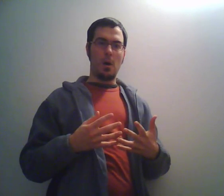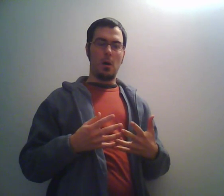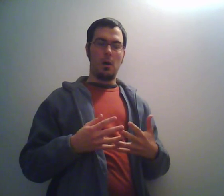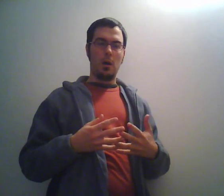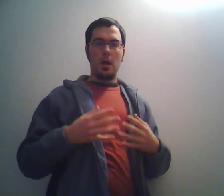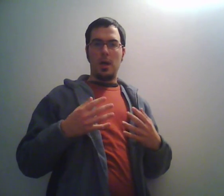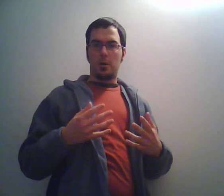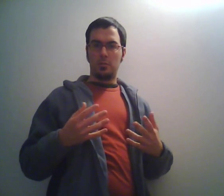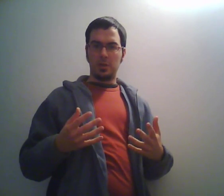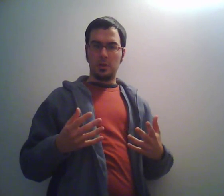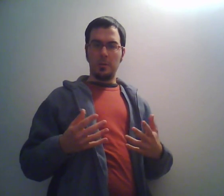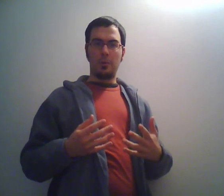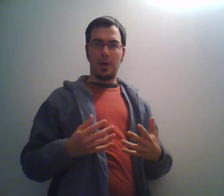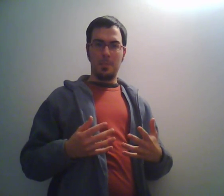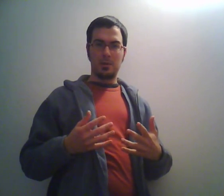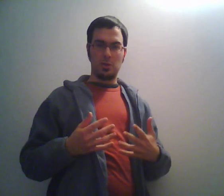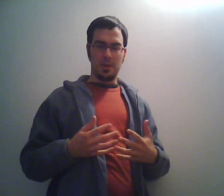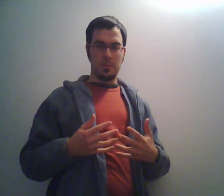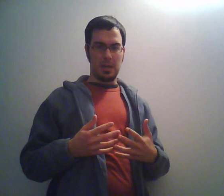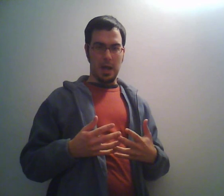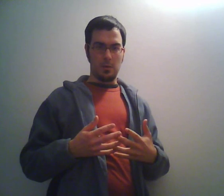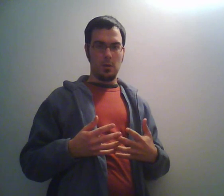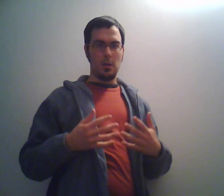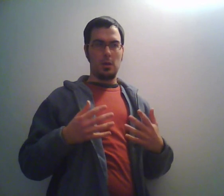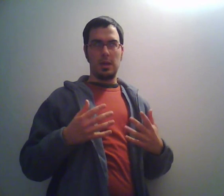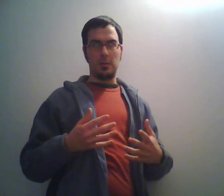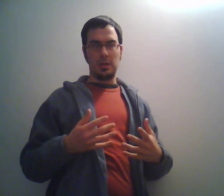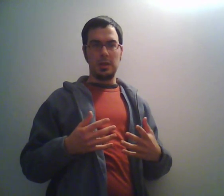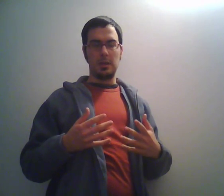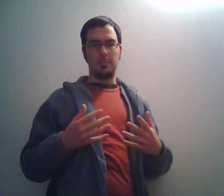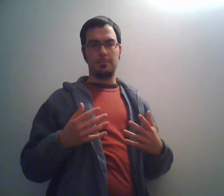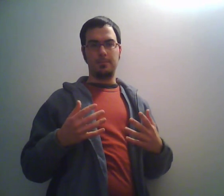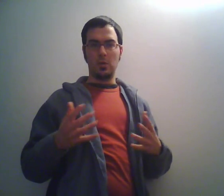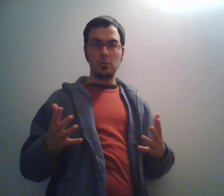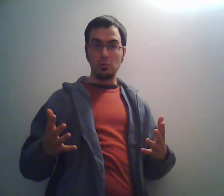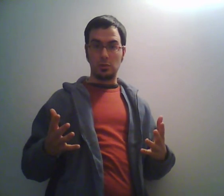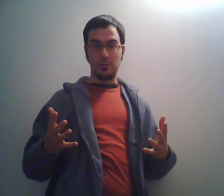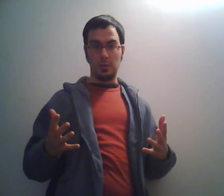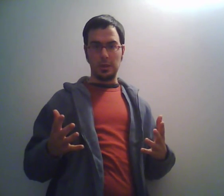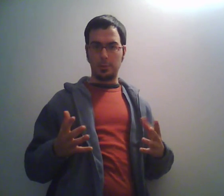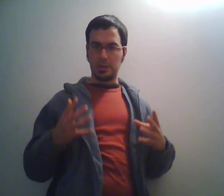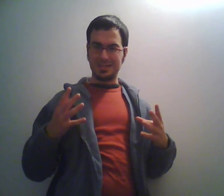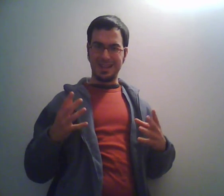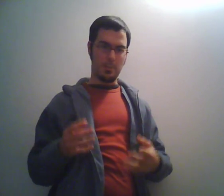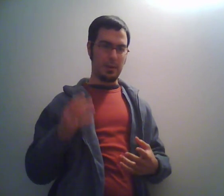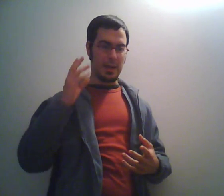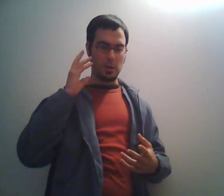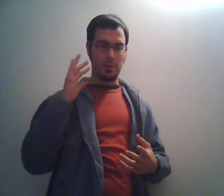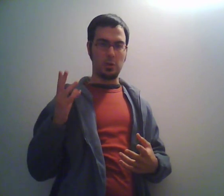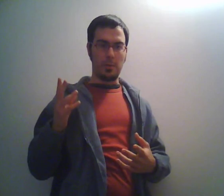Però come vi detto prima è un programma assolutamente americano e quindi non tutti voi potreste capire soprattutto al